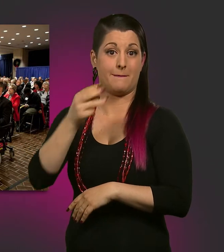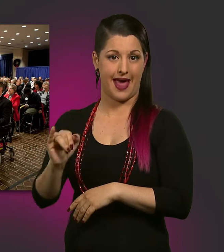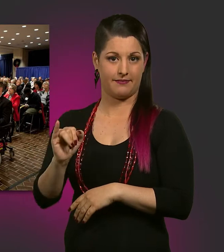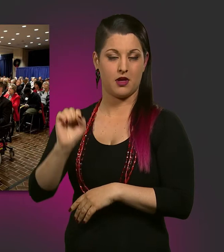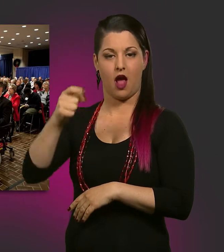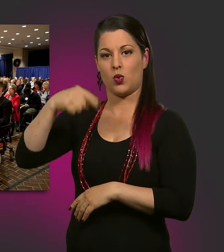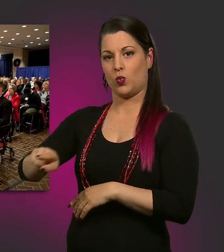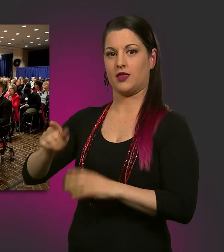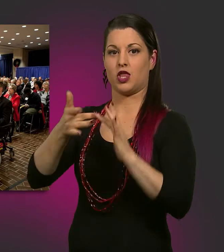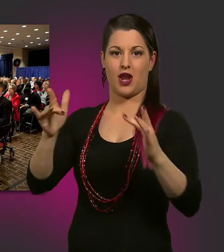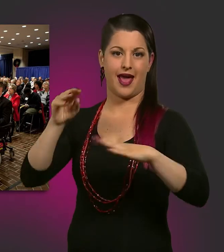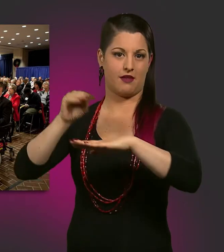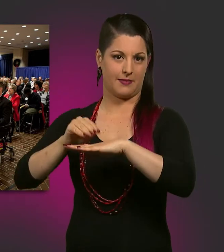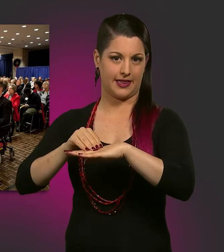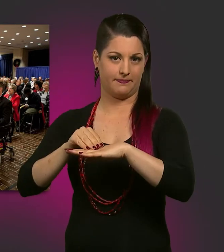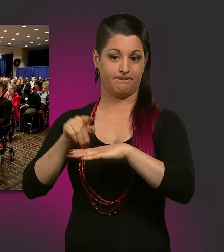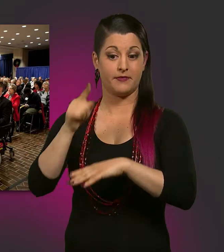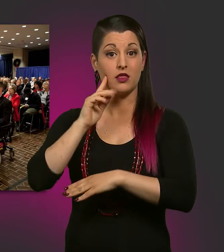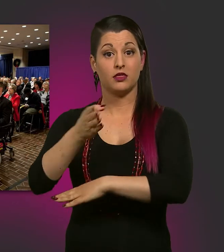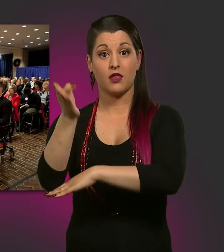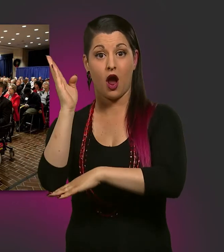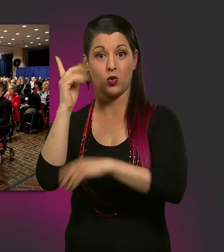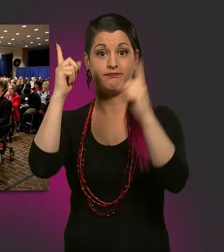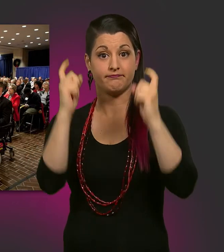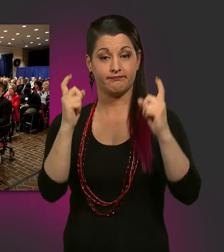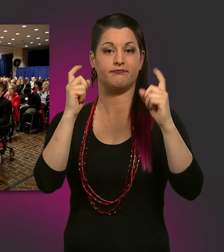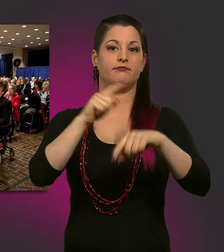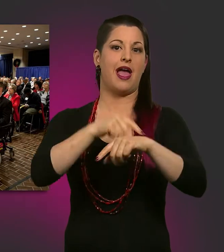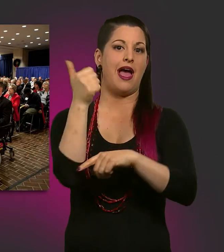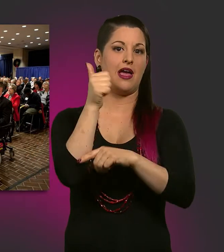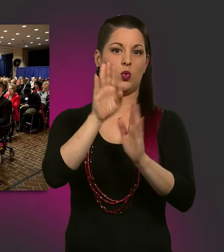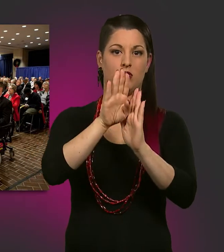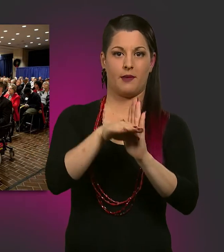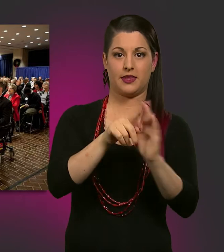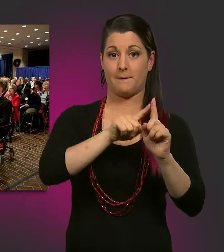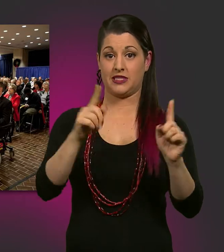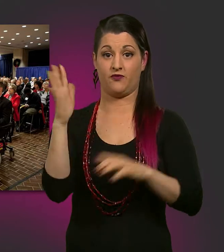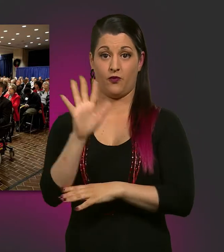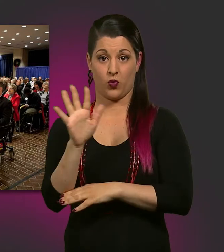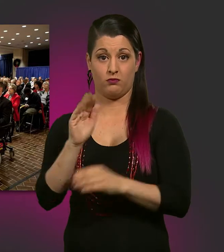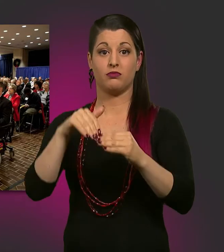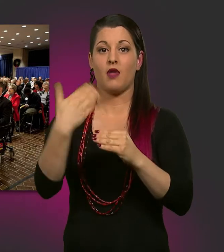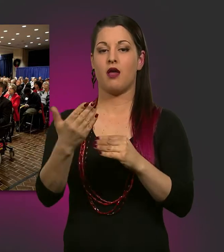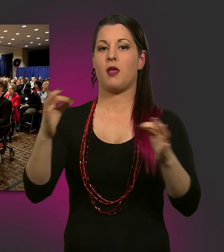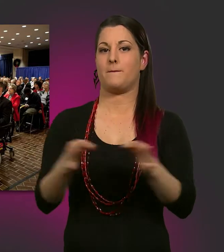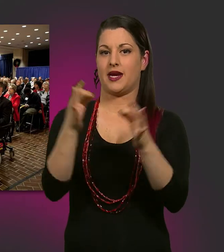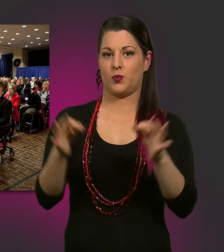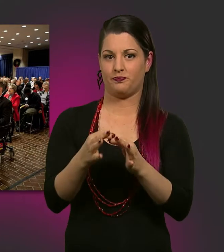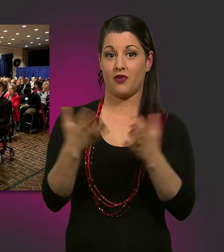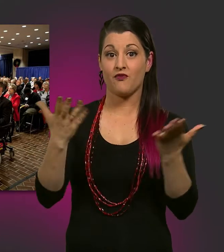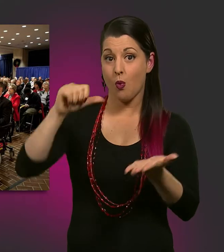31. Mai online erfolgen. Die Tagung dauert von 13 Uhr bis 17 Uhr und wird mit einem Apero abgeschlossen.